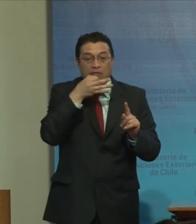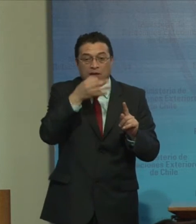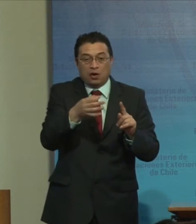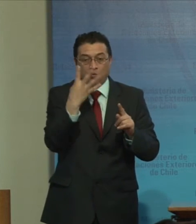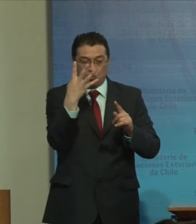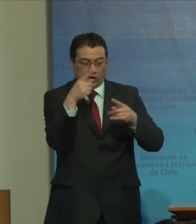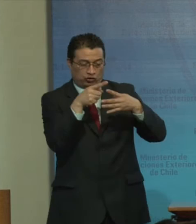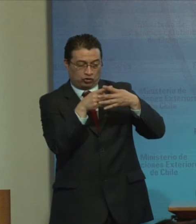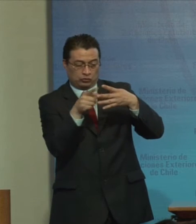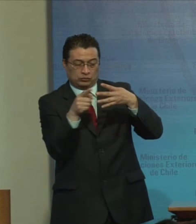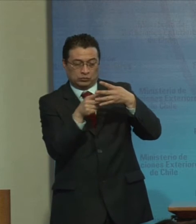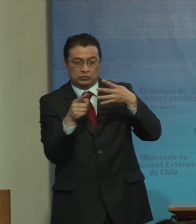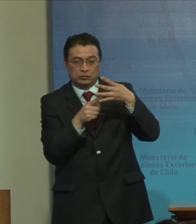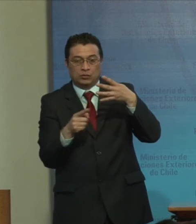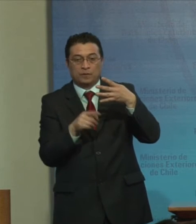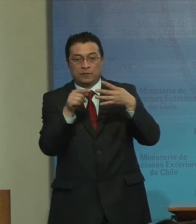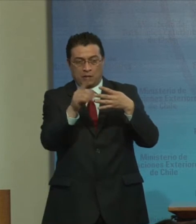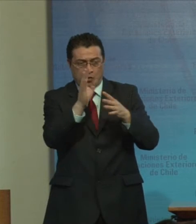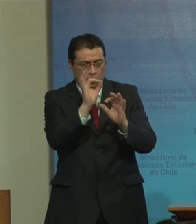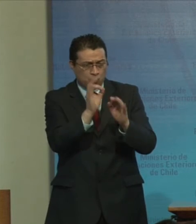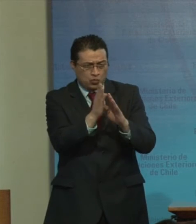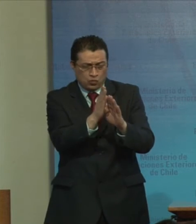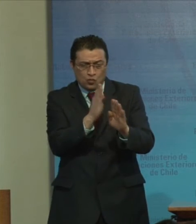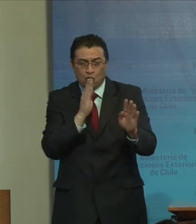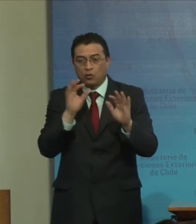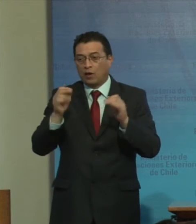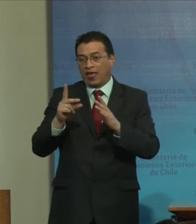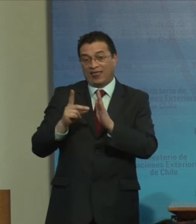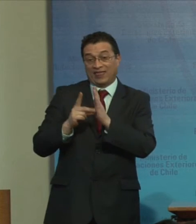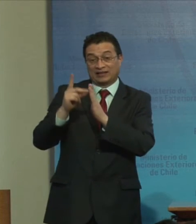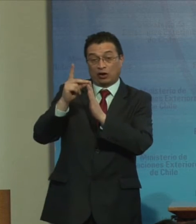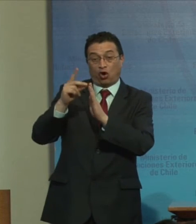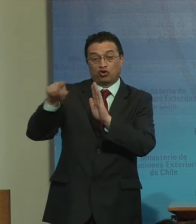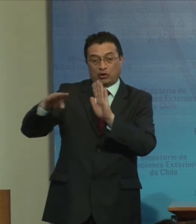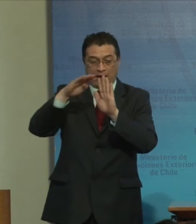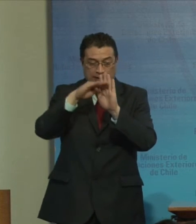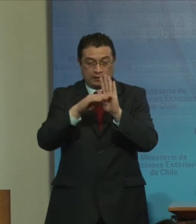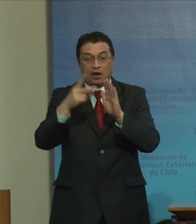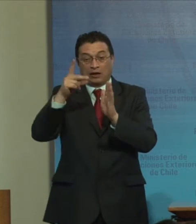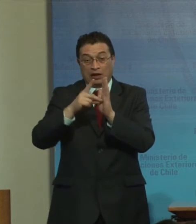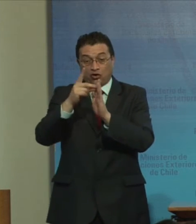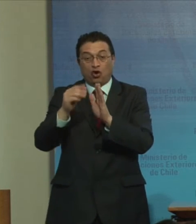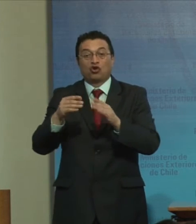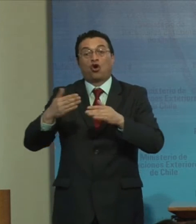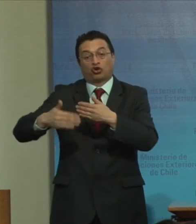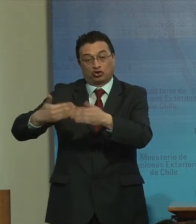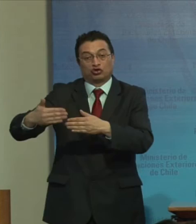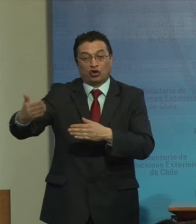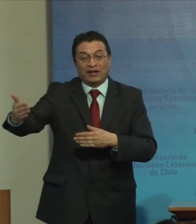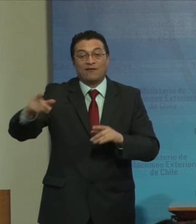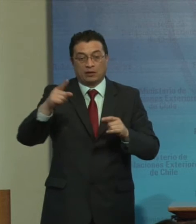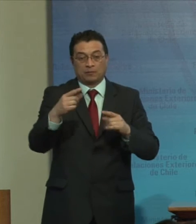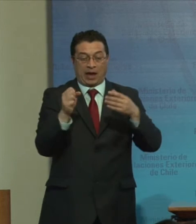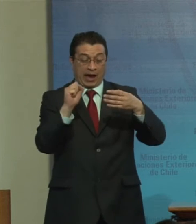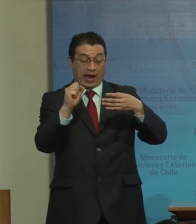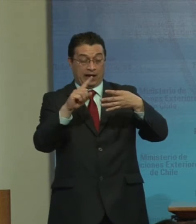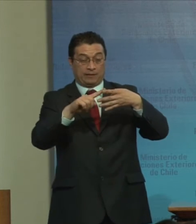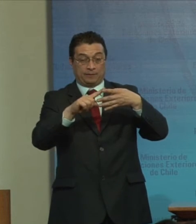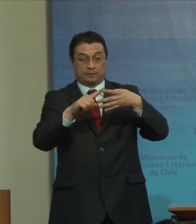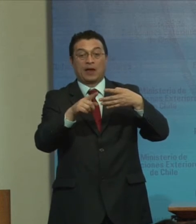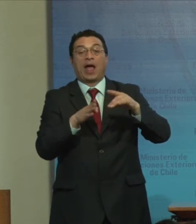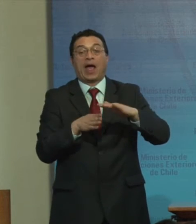ejes En línea Con la agenda De desarrollo Sostenible 2030 A La